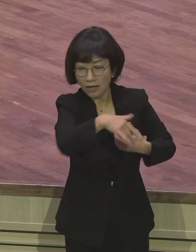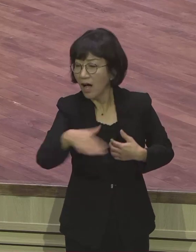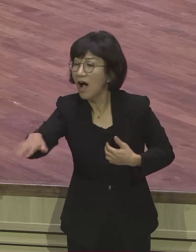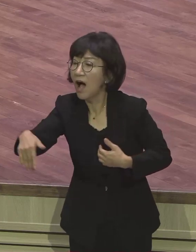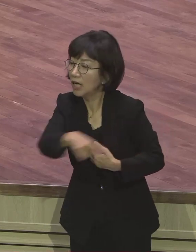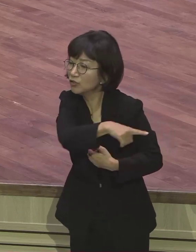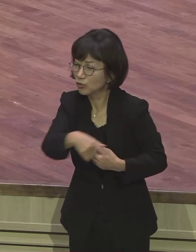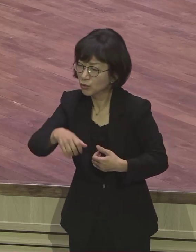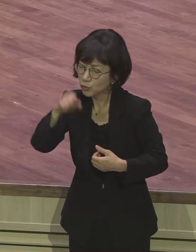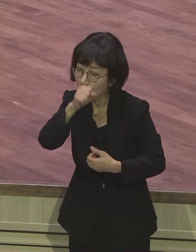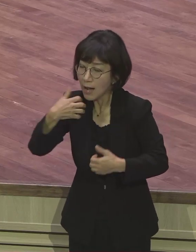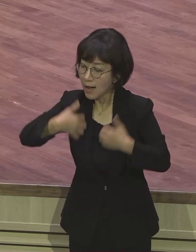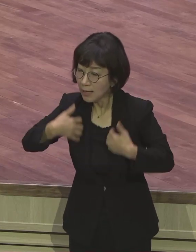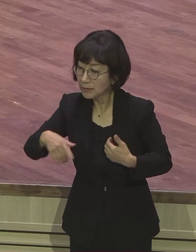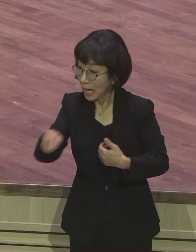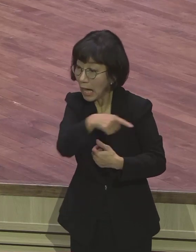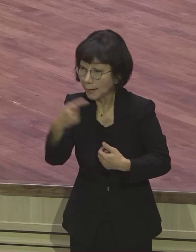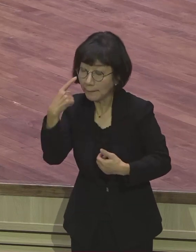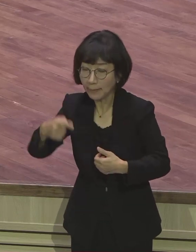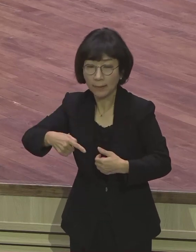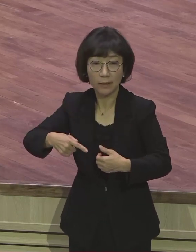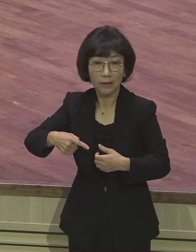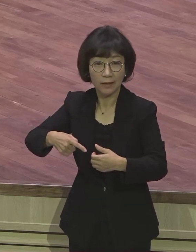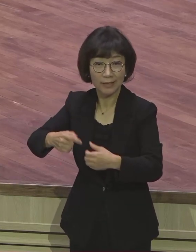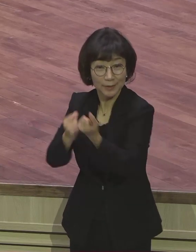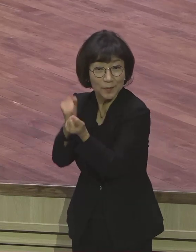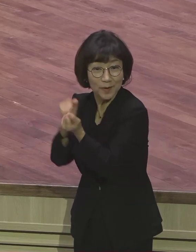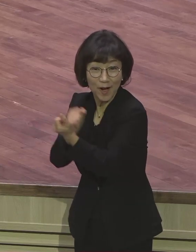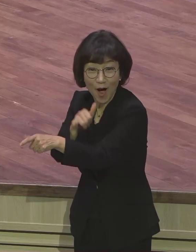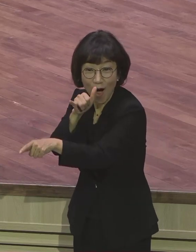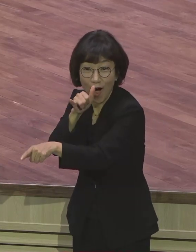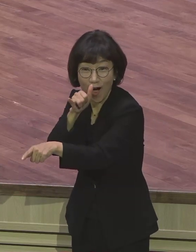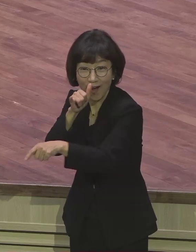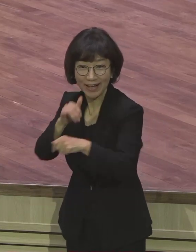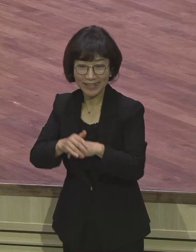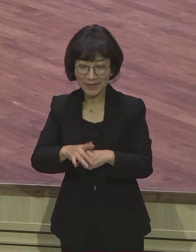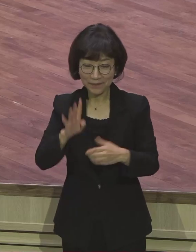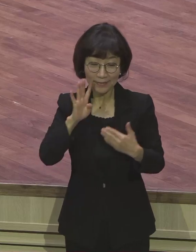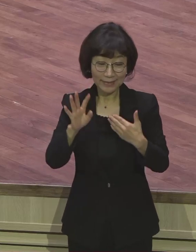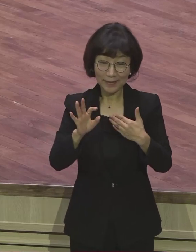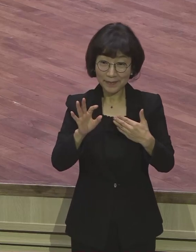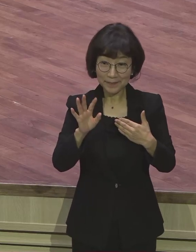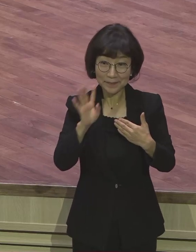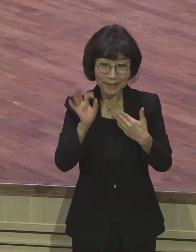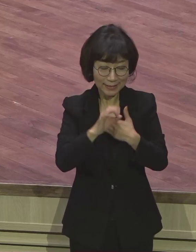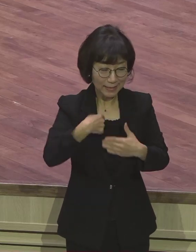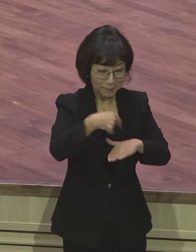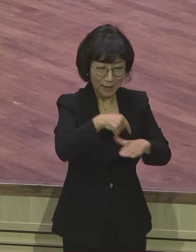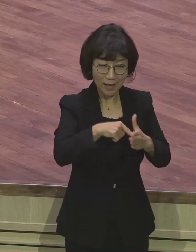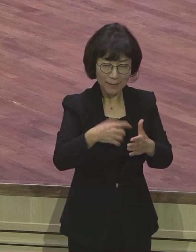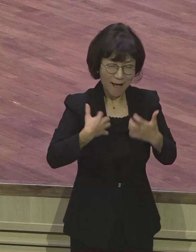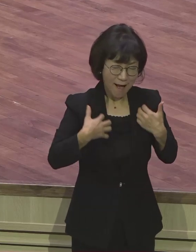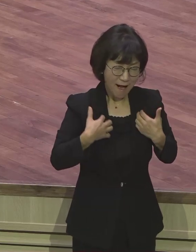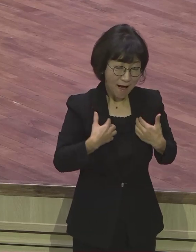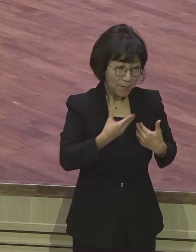보러 가라고 말하는데 내 속에 기뻄에 복음이 있는데 어떻게 말하지 않겠습니까? 야 여운경 와봐라 너